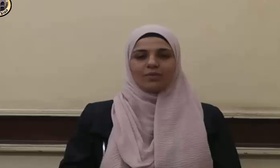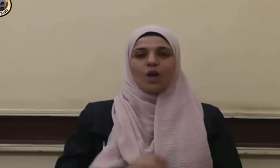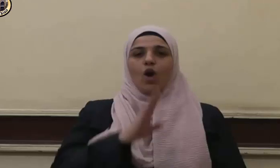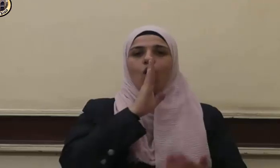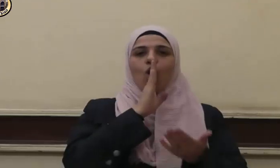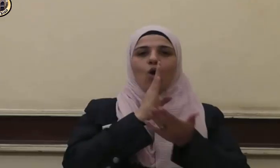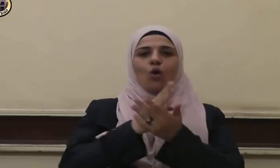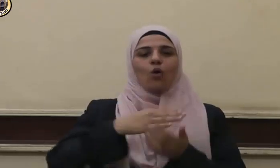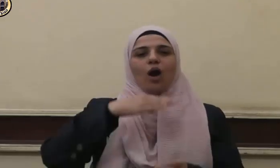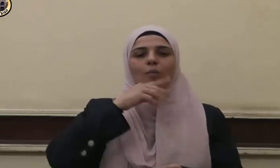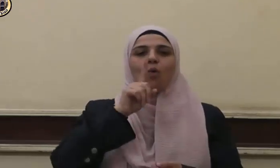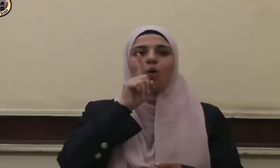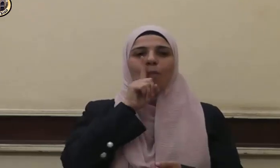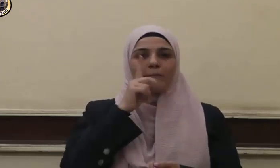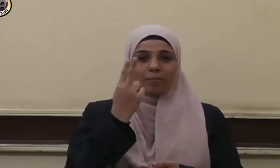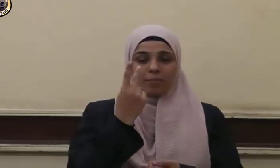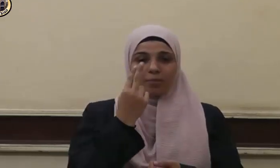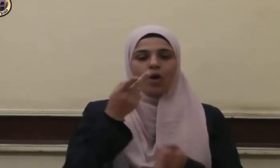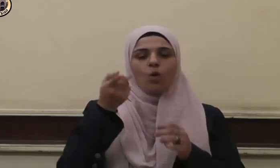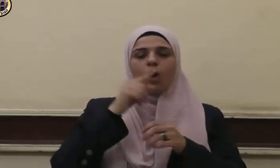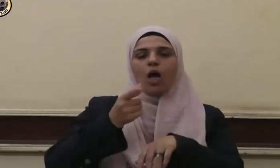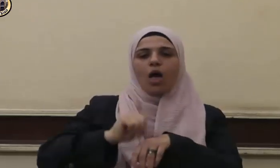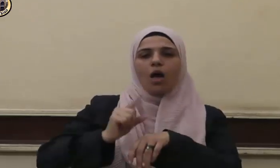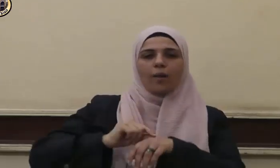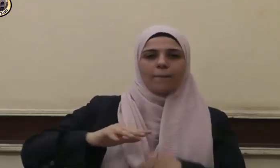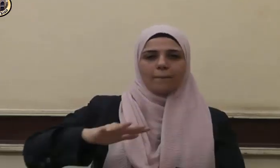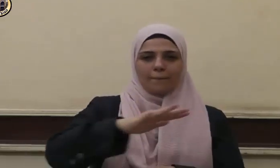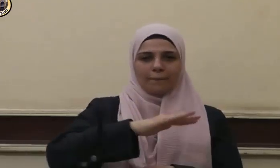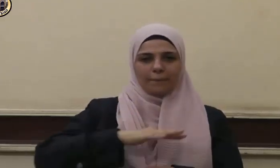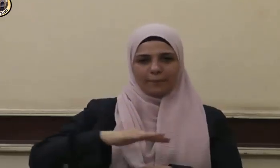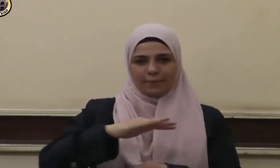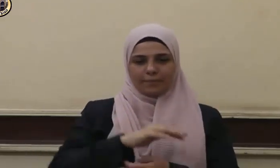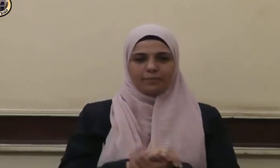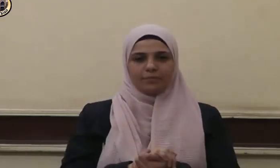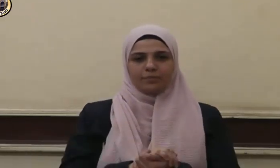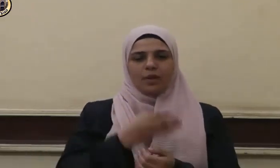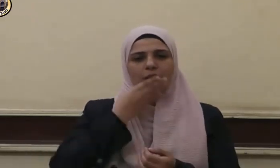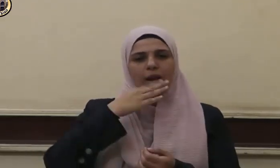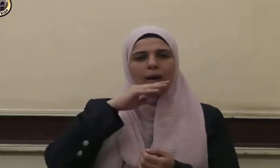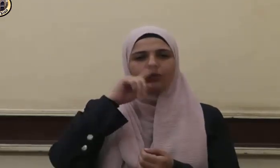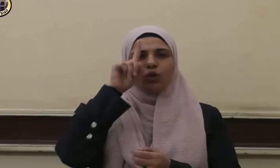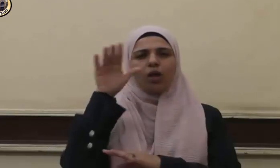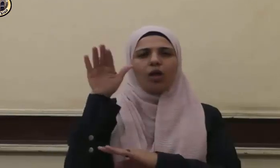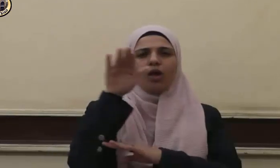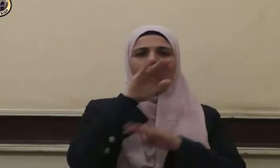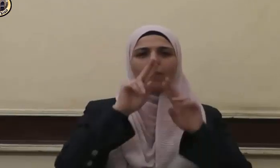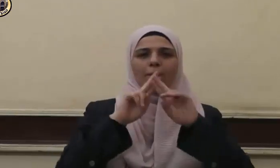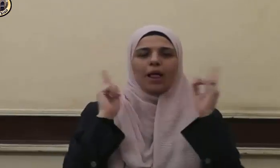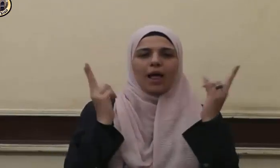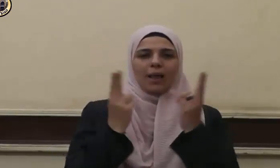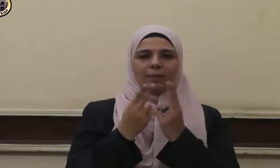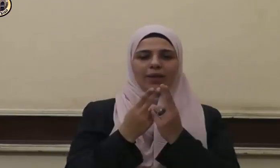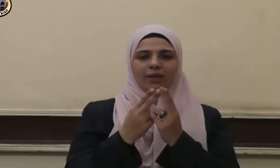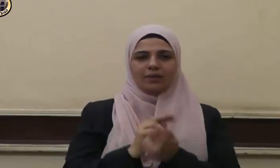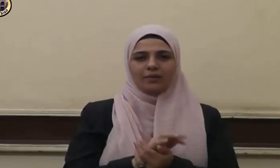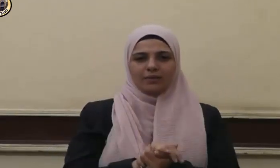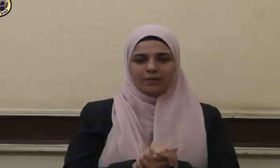حقوق الوالدين وذوي الأرحام الحمد لله رب العالمين